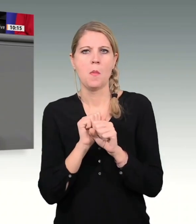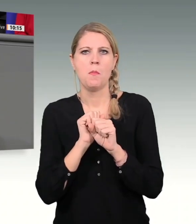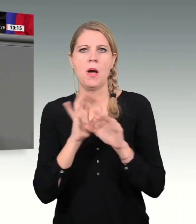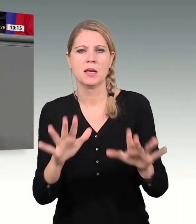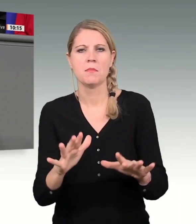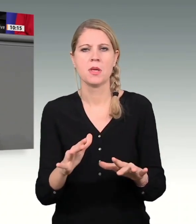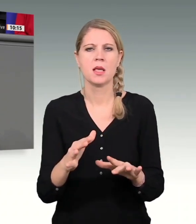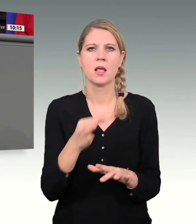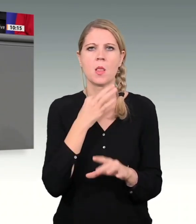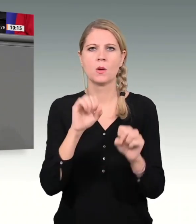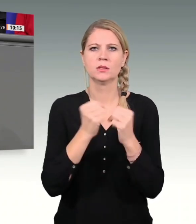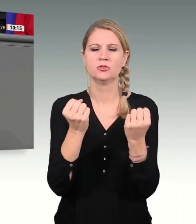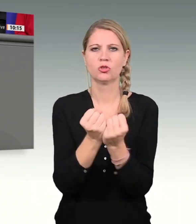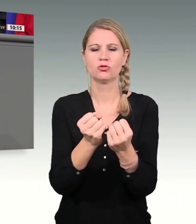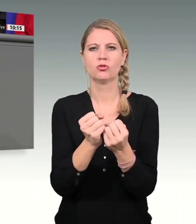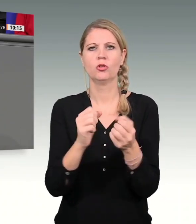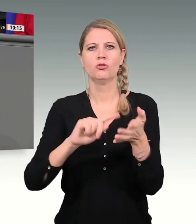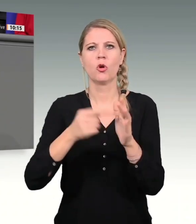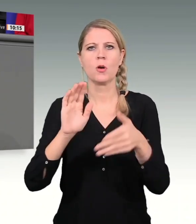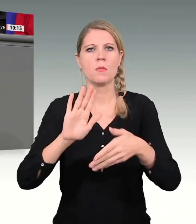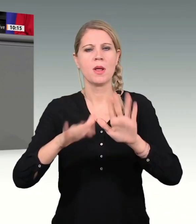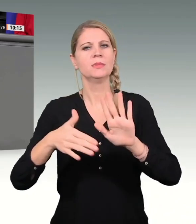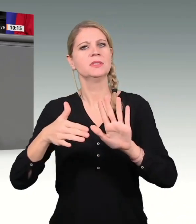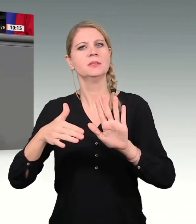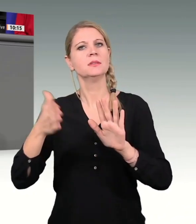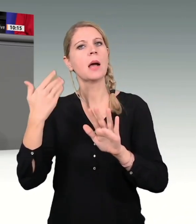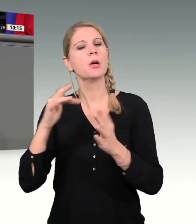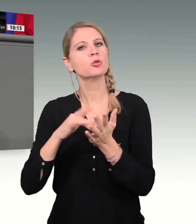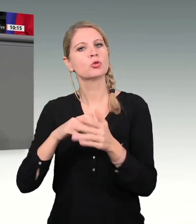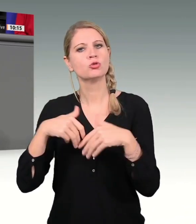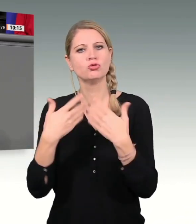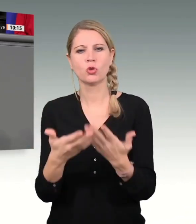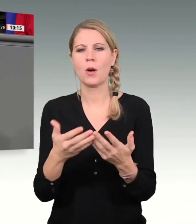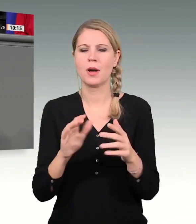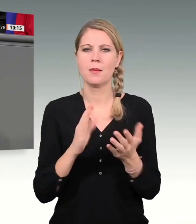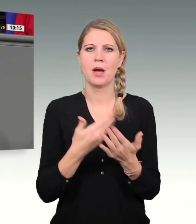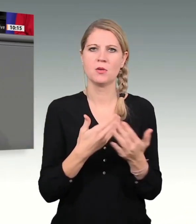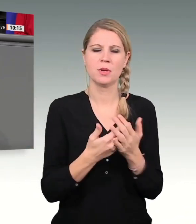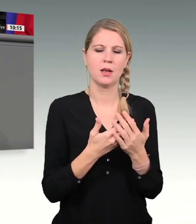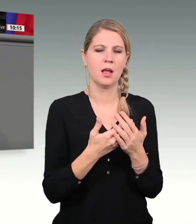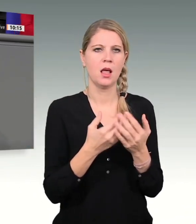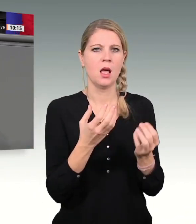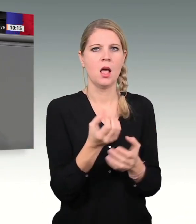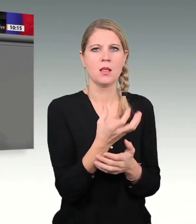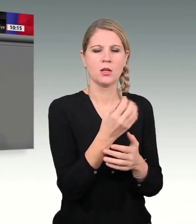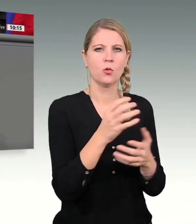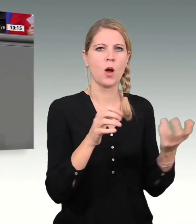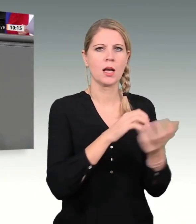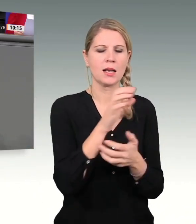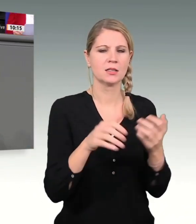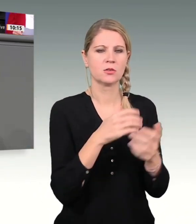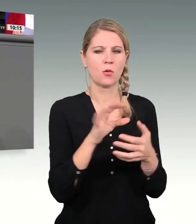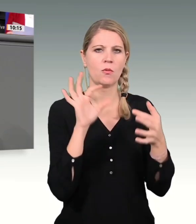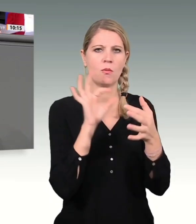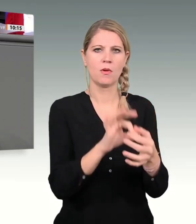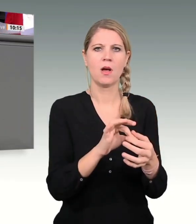Artikel 115, der ursprünglich begründet war. Im Falle von Naturkatastrophen steht da und außergewöhnlichen Notsituationen,